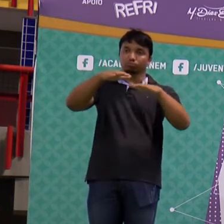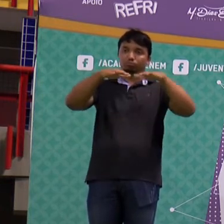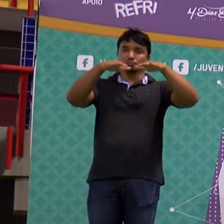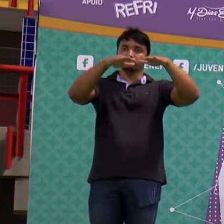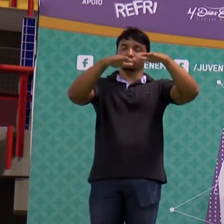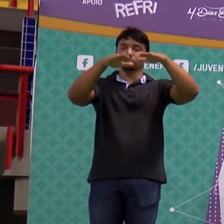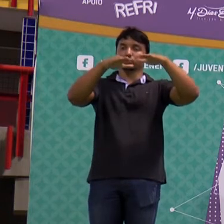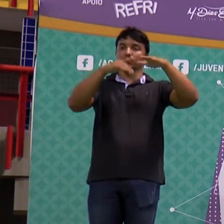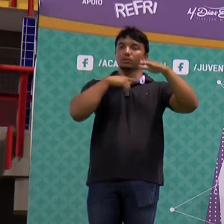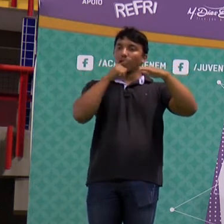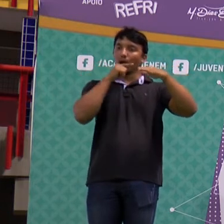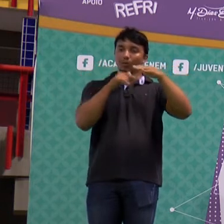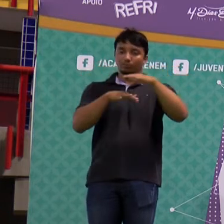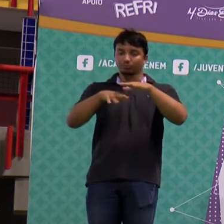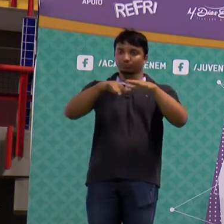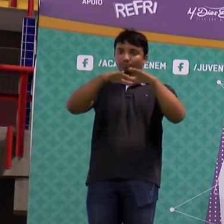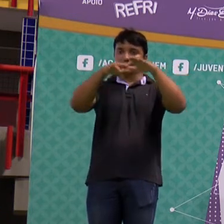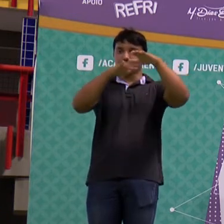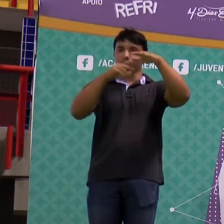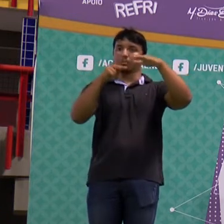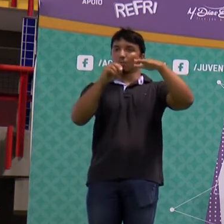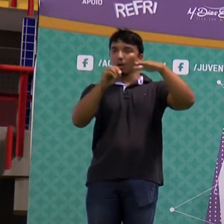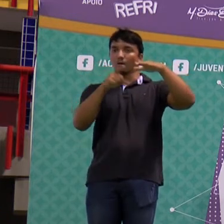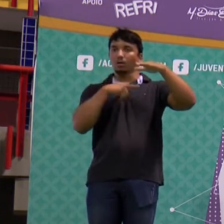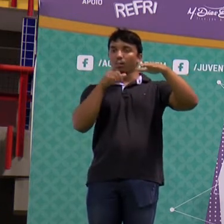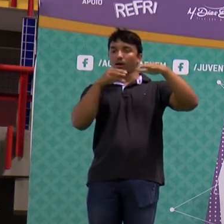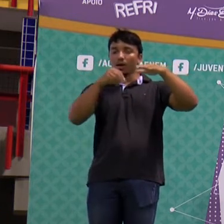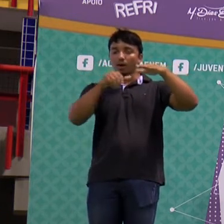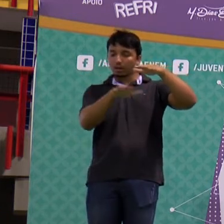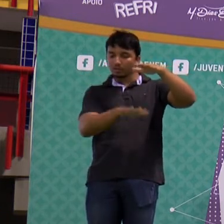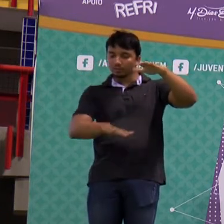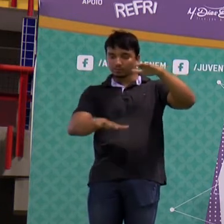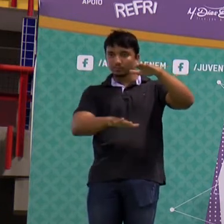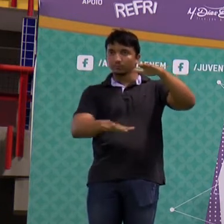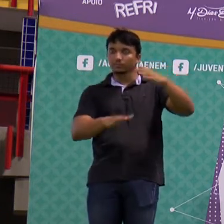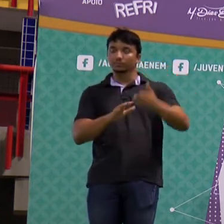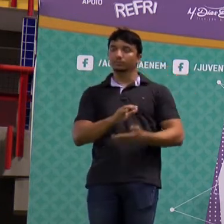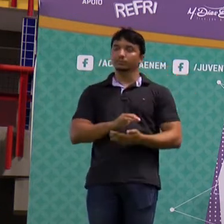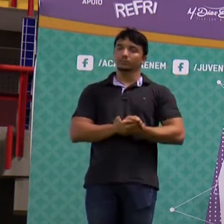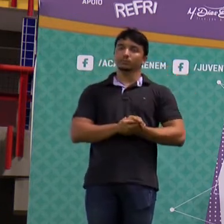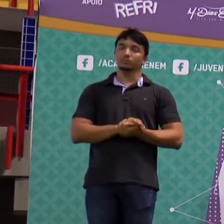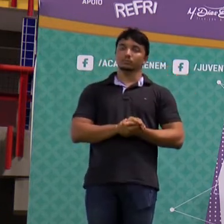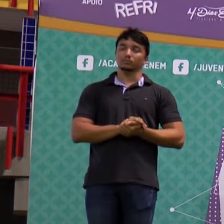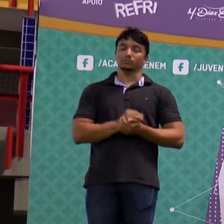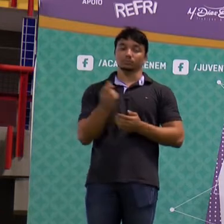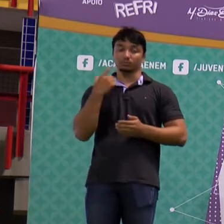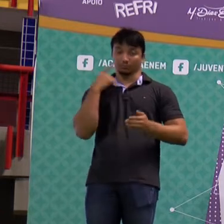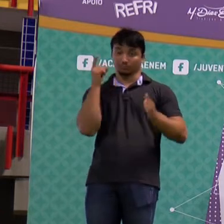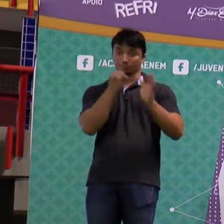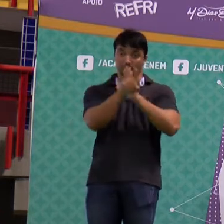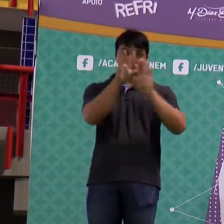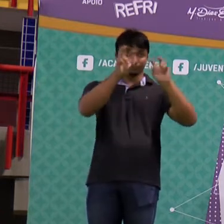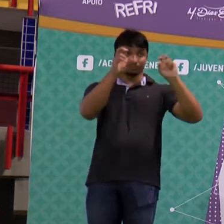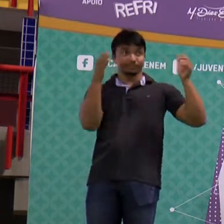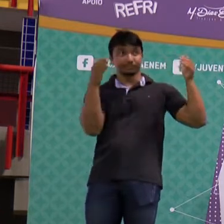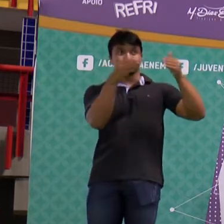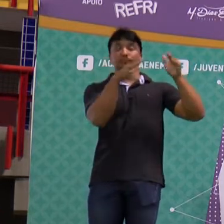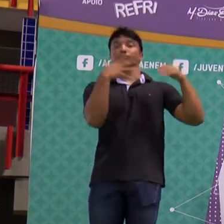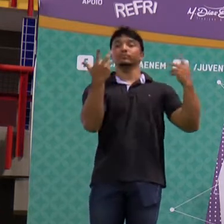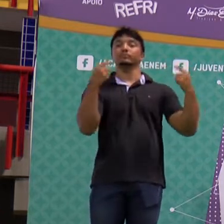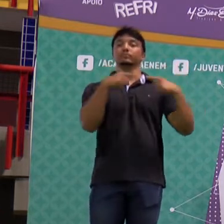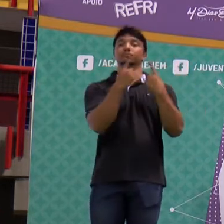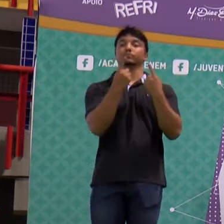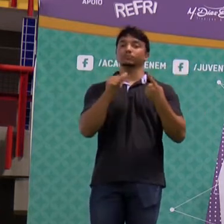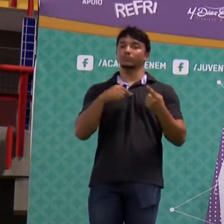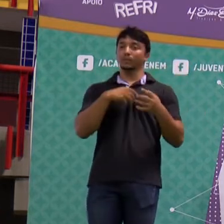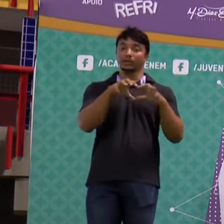e a areia para baixo. Então, esse exemplo seria flotação. Então, dentro do que a questão está especificando, ele está querendo um